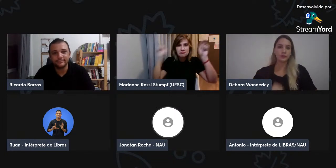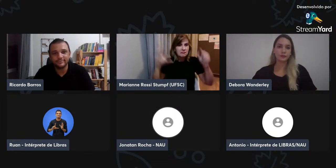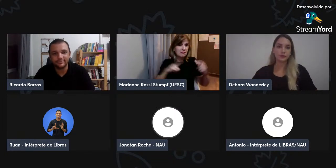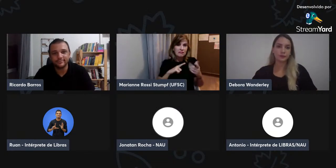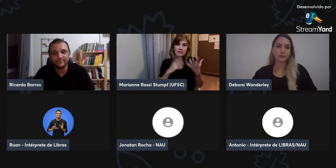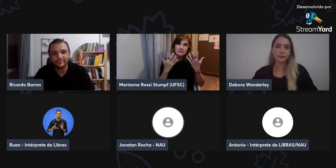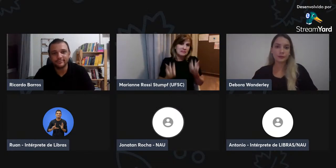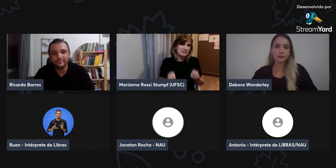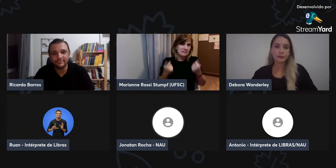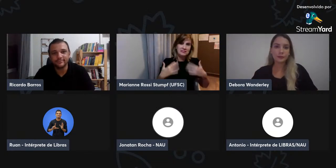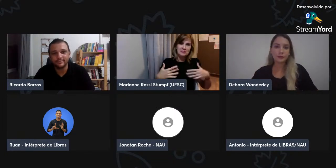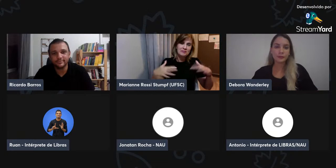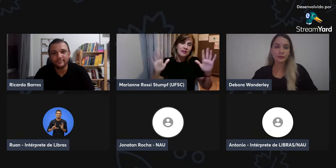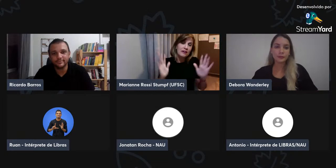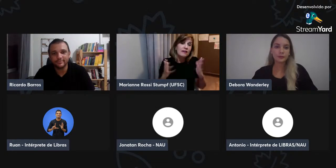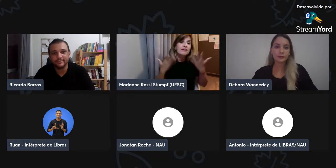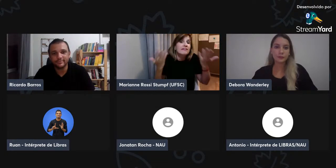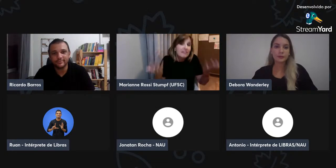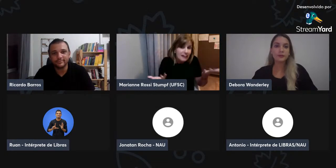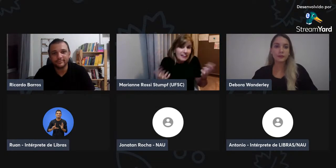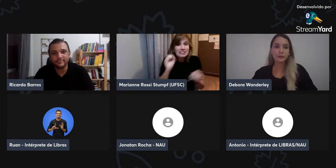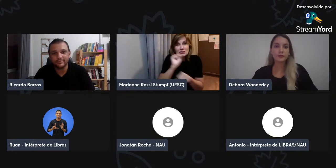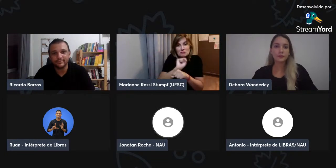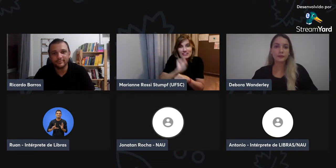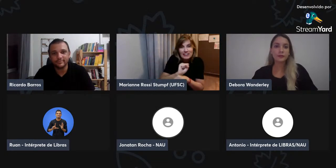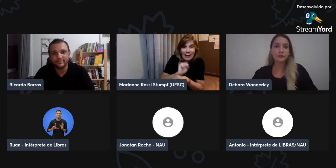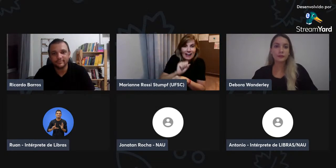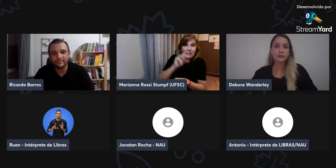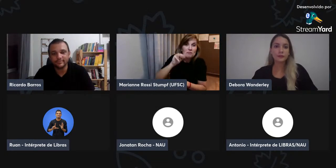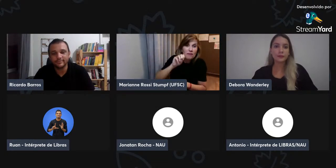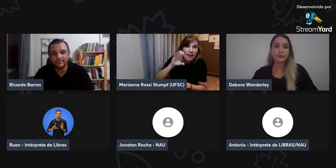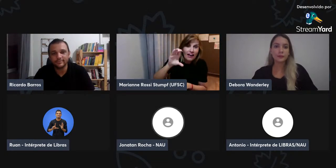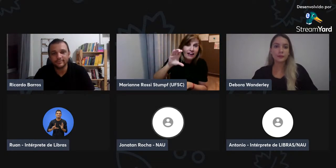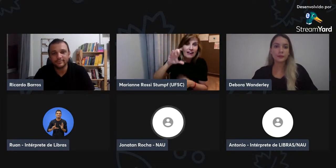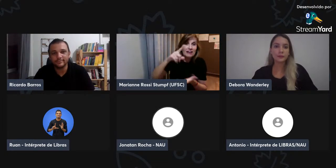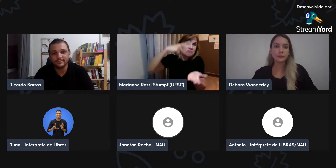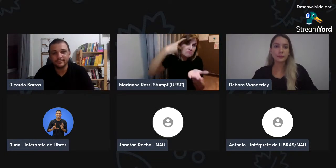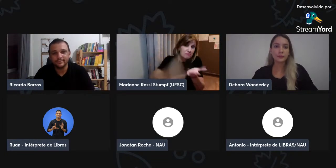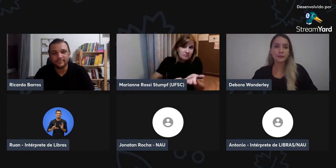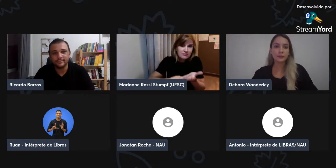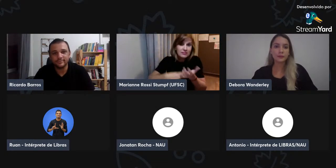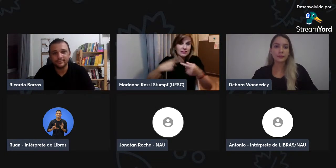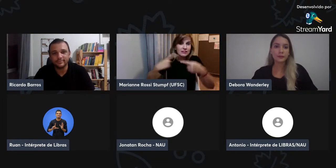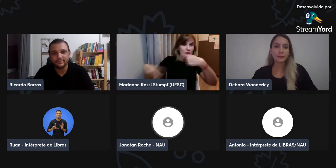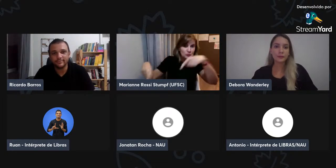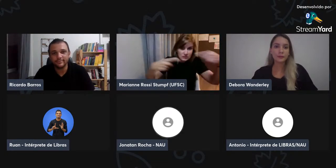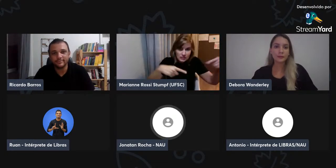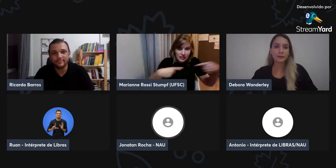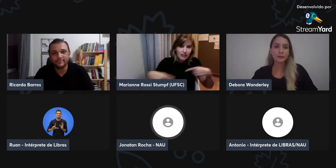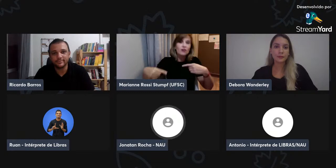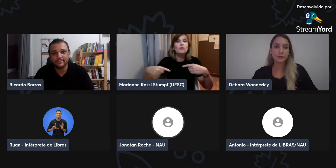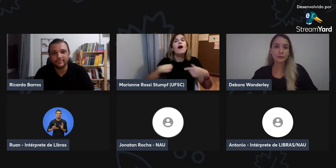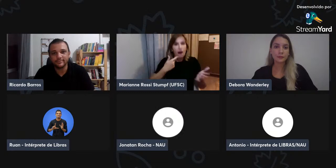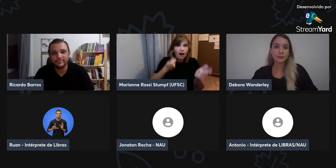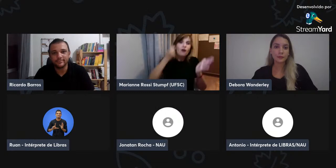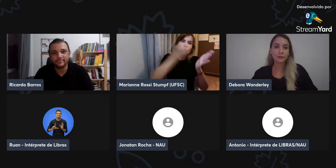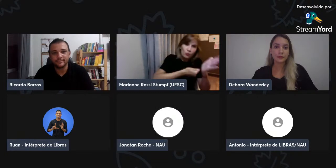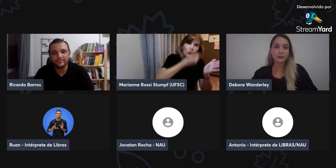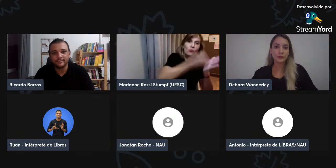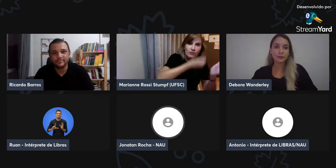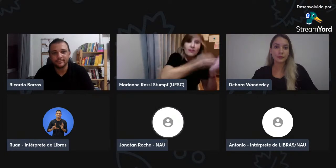começou desde já no uso das disciplinas, então a aceitação já veio, então não adianta aguardar,